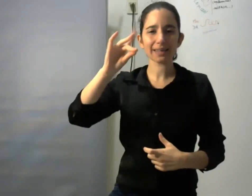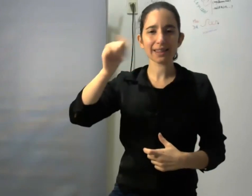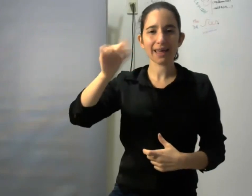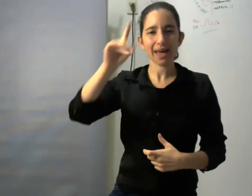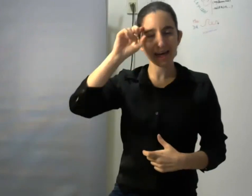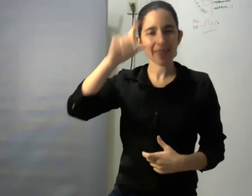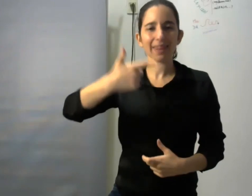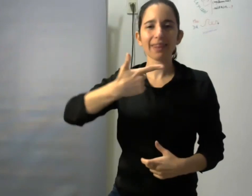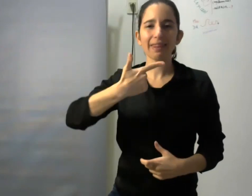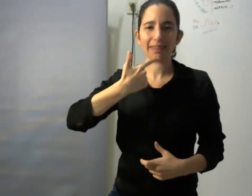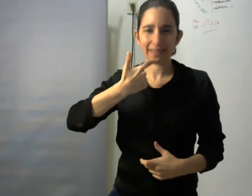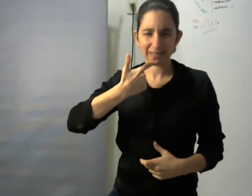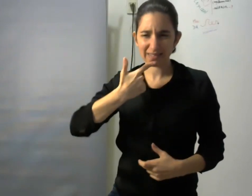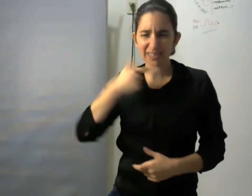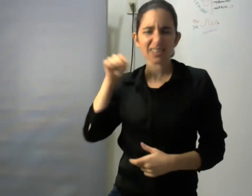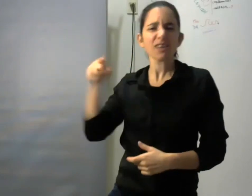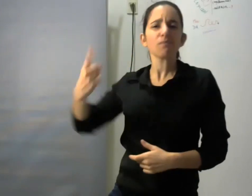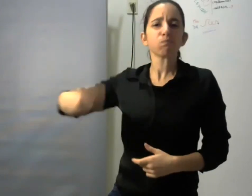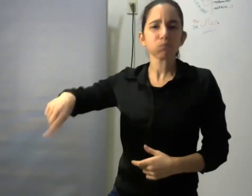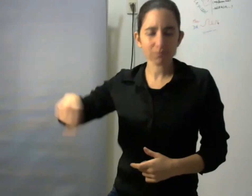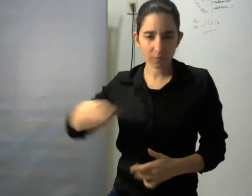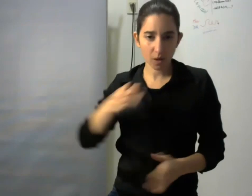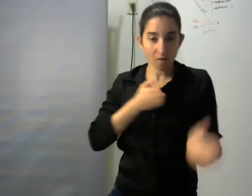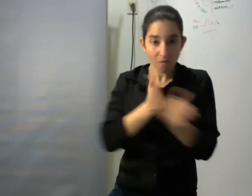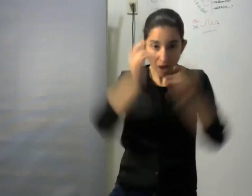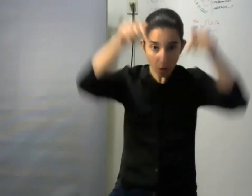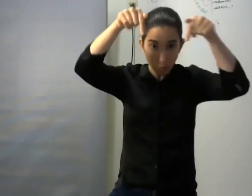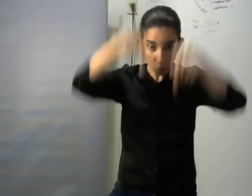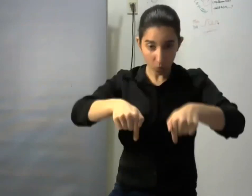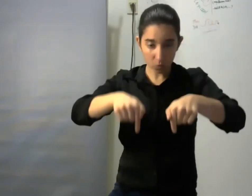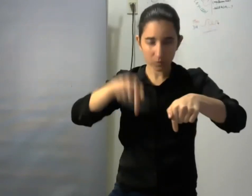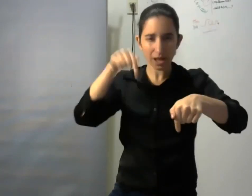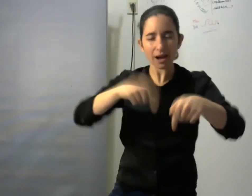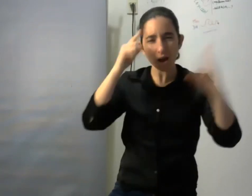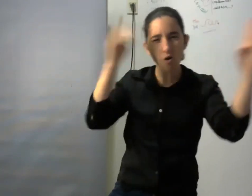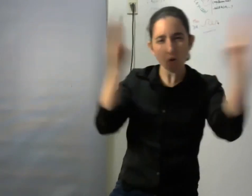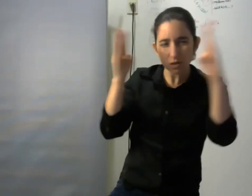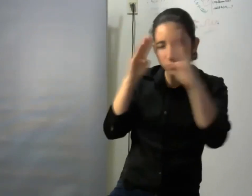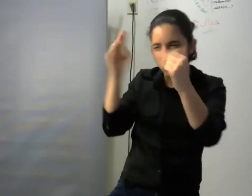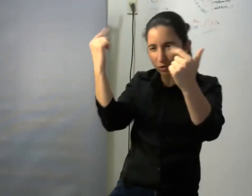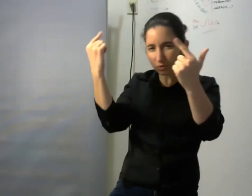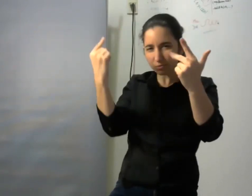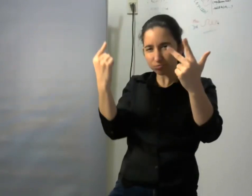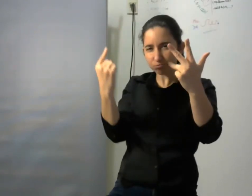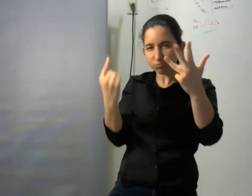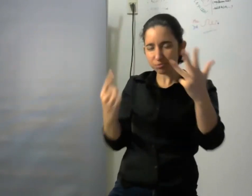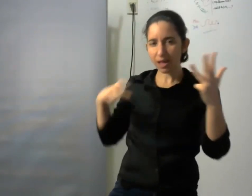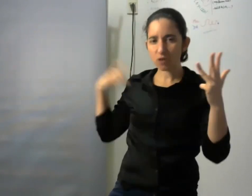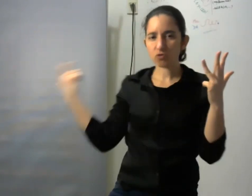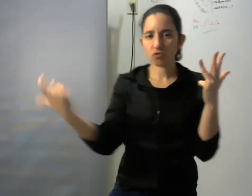proveer de las coordenadas para entender la realidad a la ciudadanía a una futura ciudadanía cuando uno se